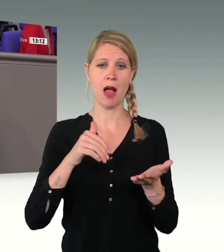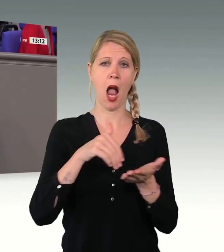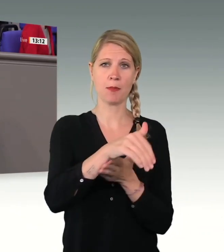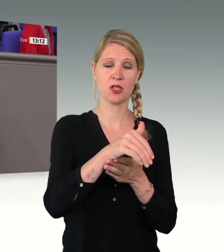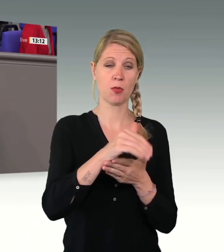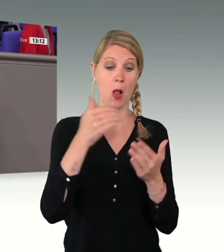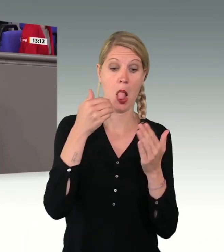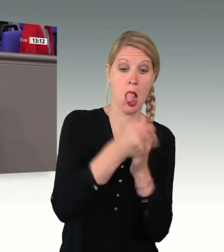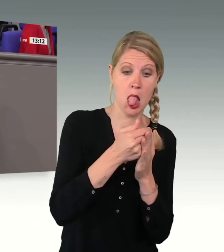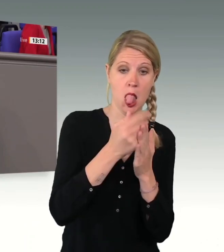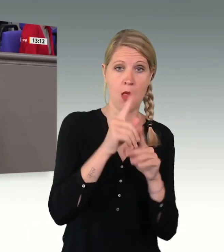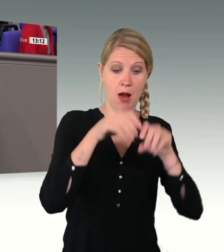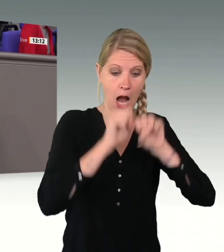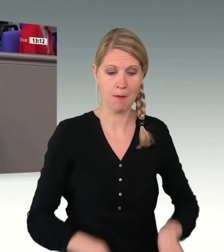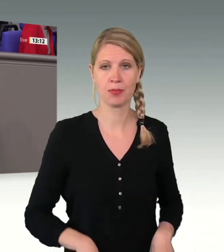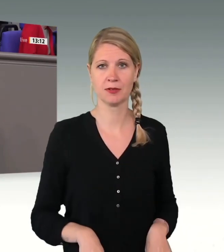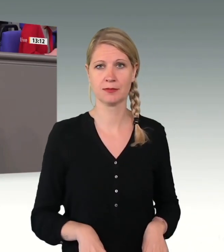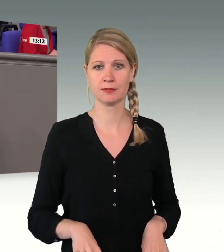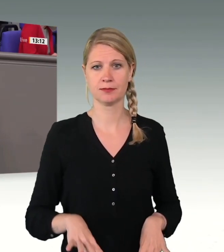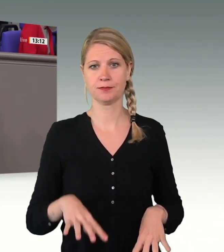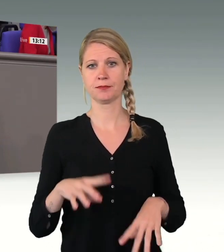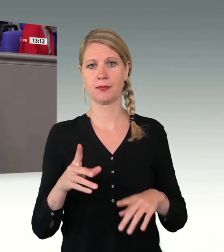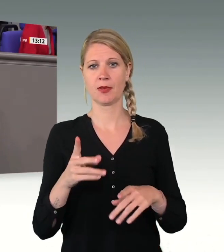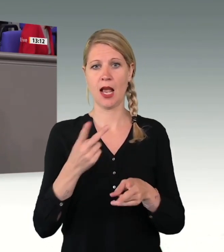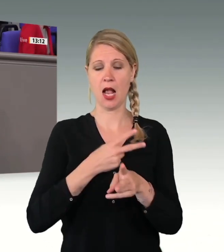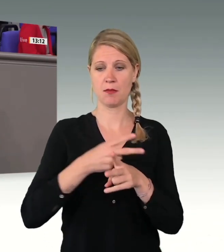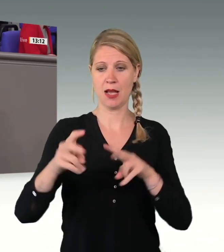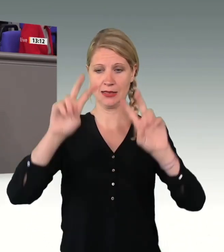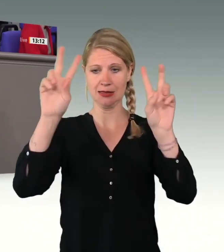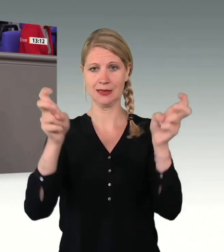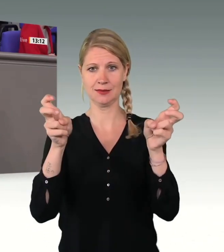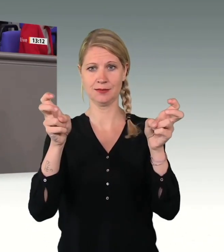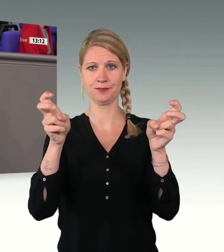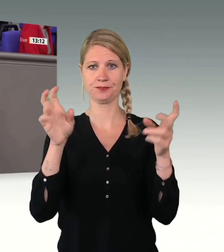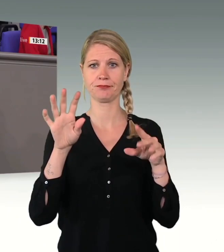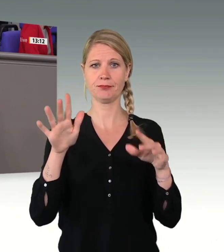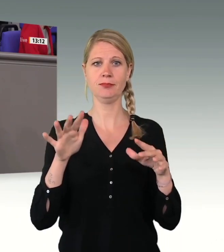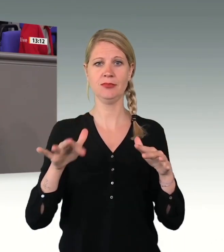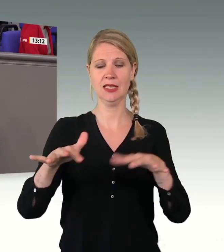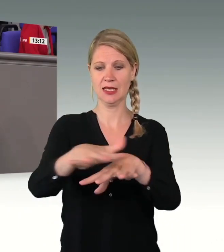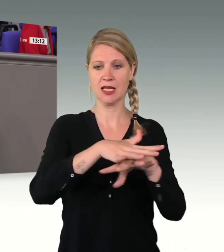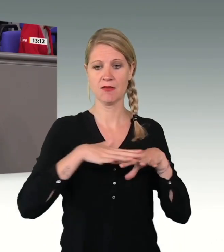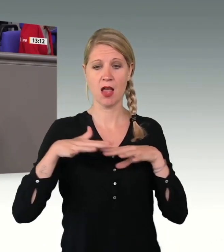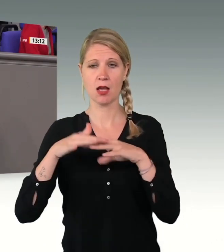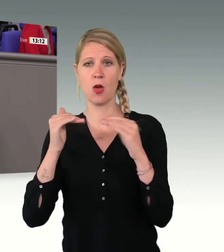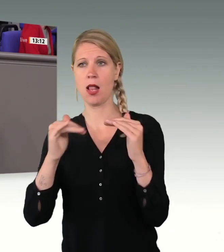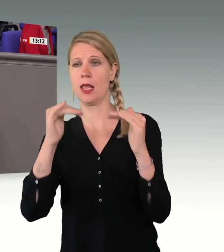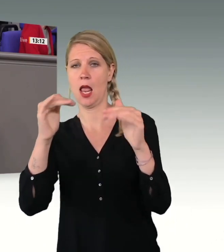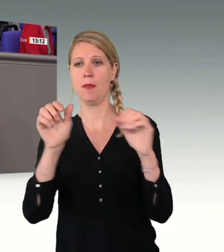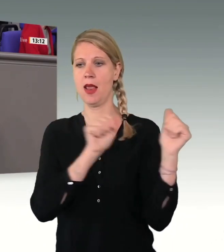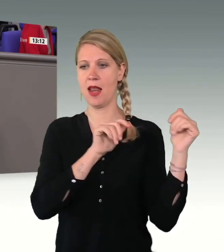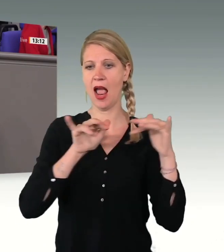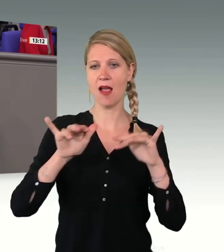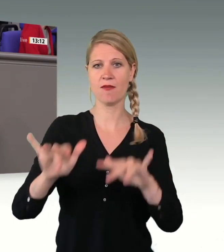Polizeiexperten beklagen, ich zitiere, ein breites Netzwerk übt auf allen Ebenen Einfluss aus. Es schreckt selbst vor